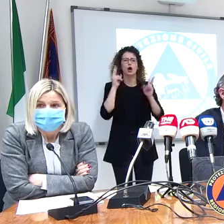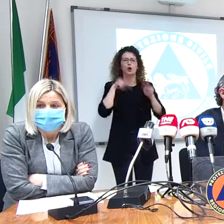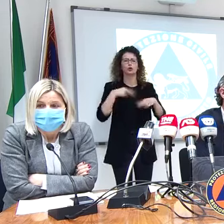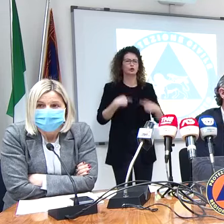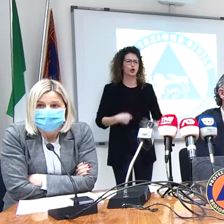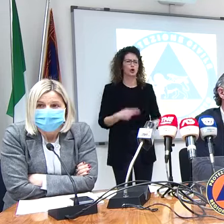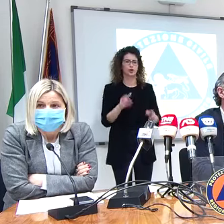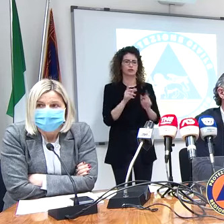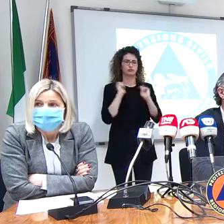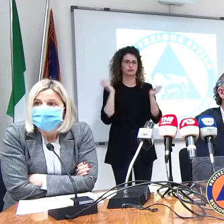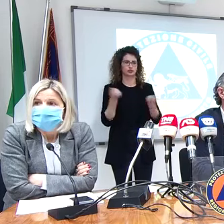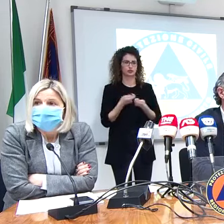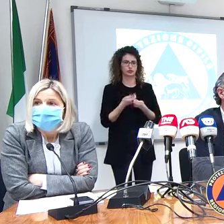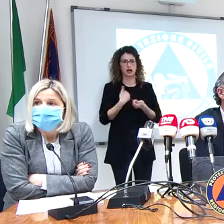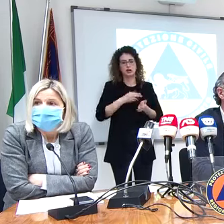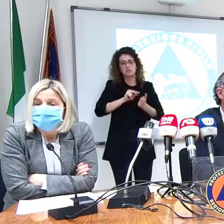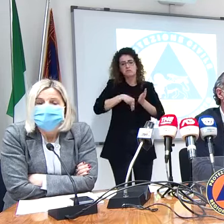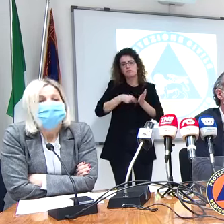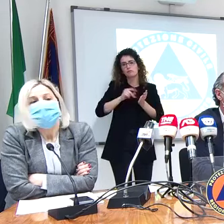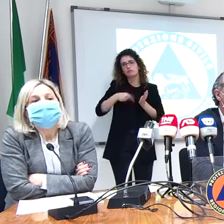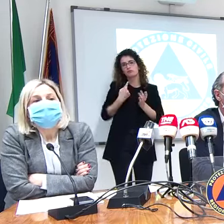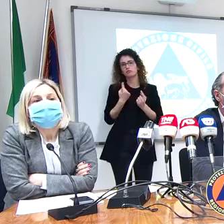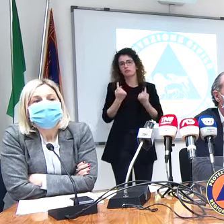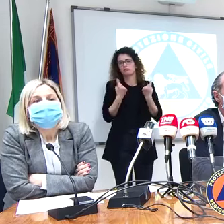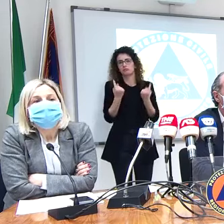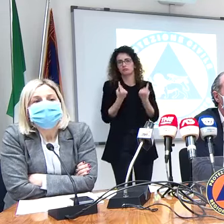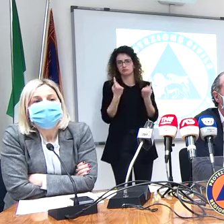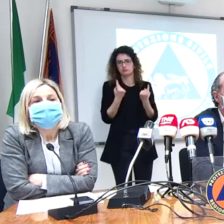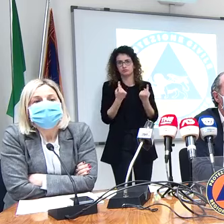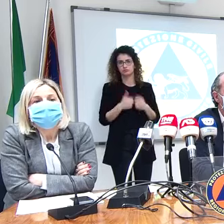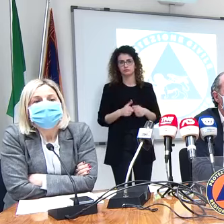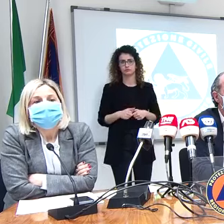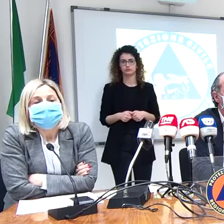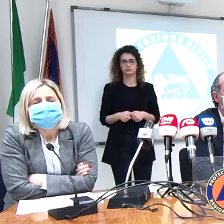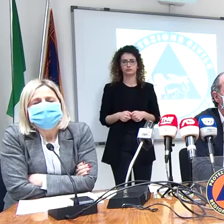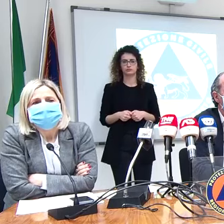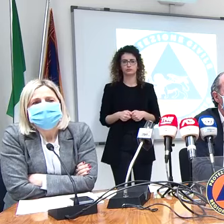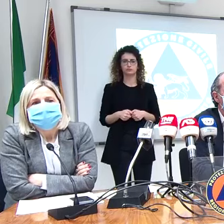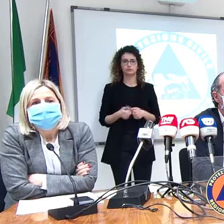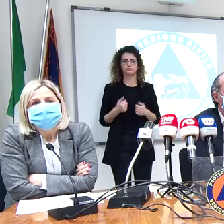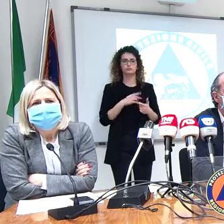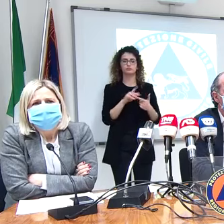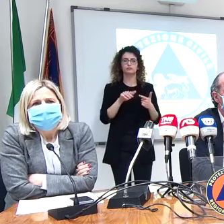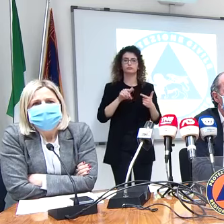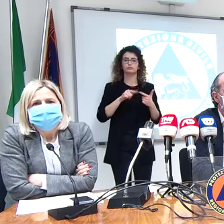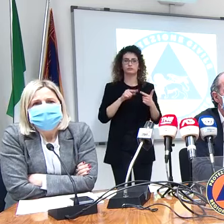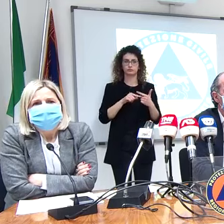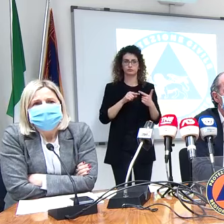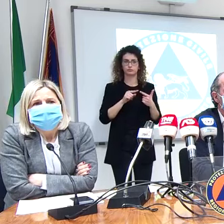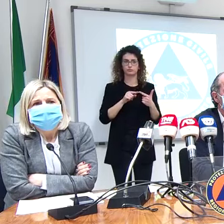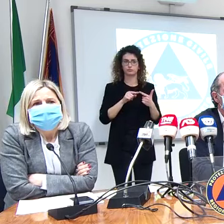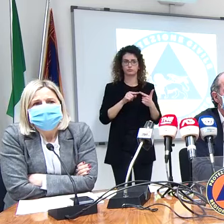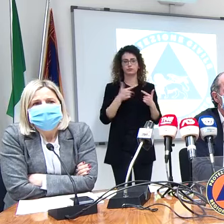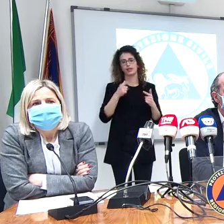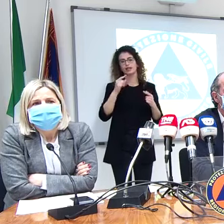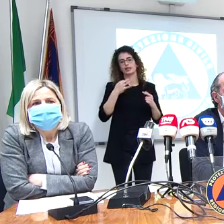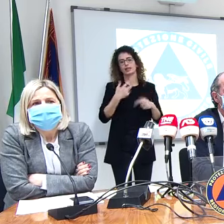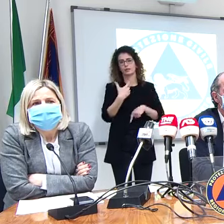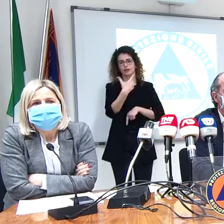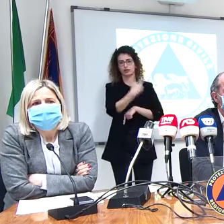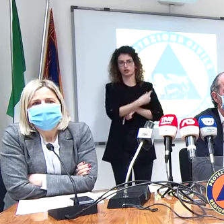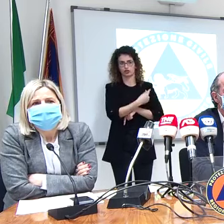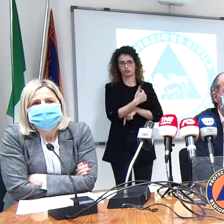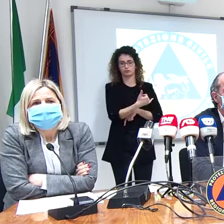ti dico, tanto segniamo poi ci facciamo vivi e poi sempre per il fronte ai vaccini ci